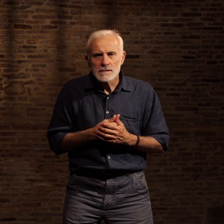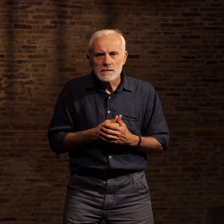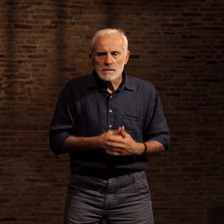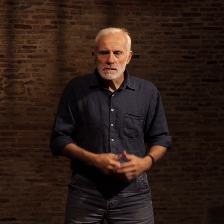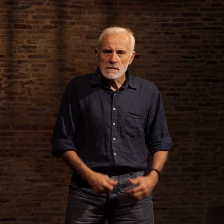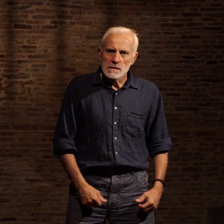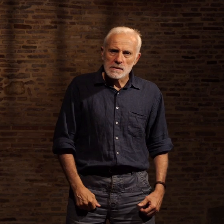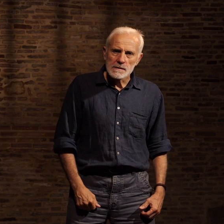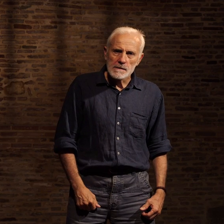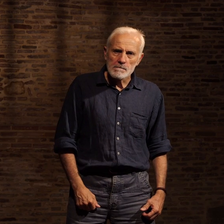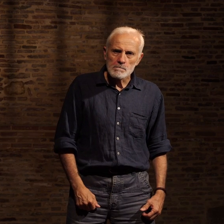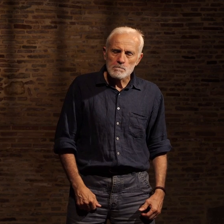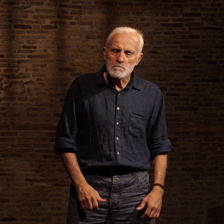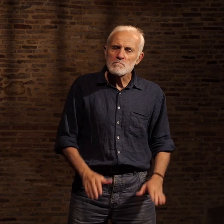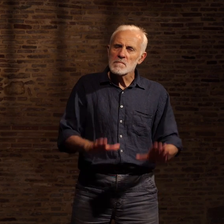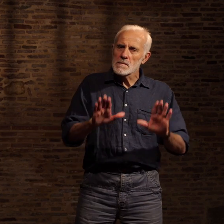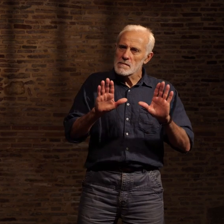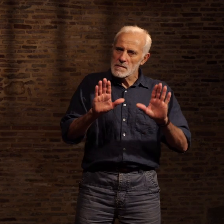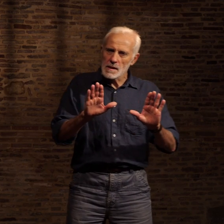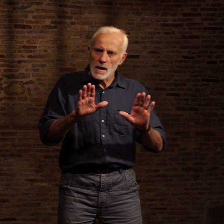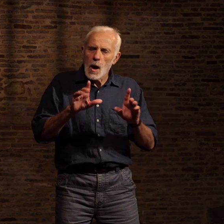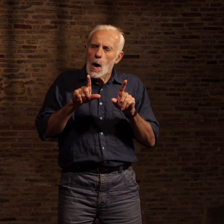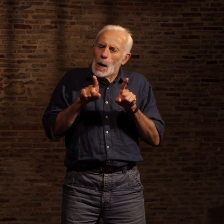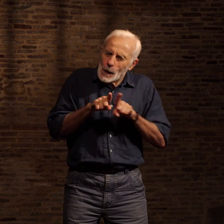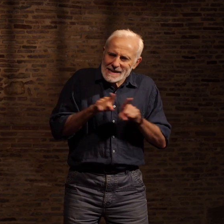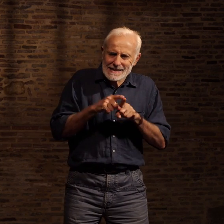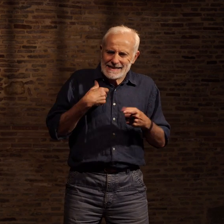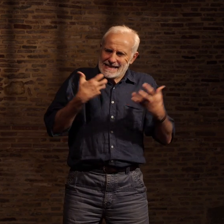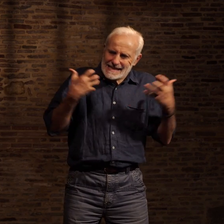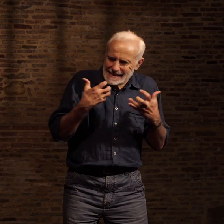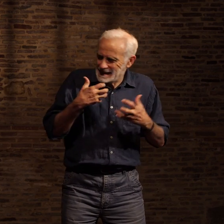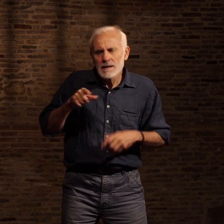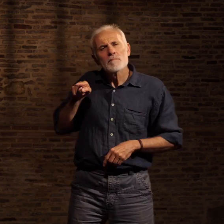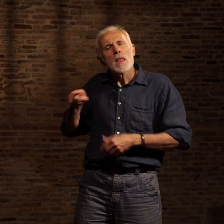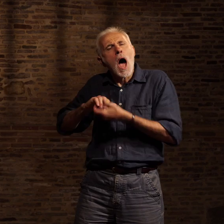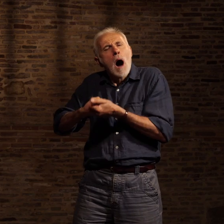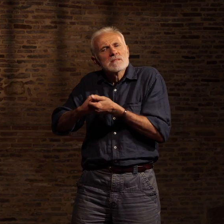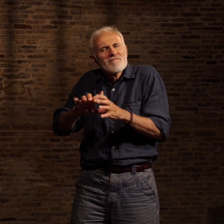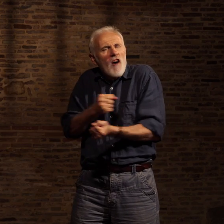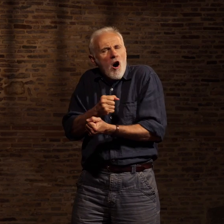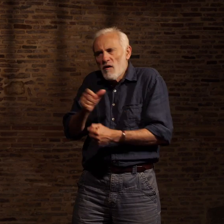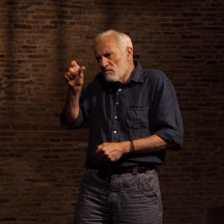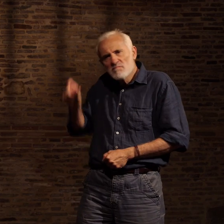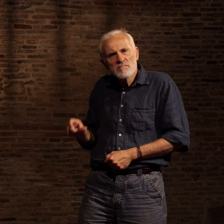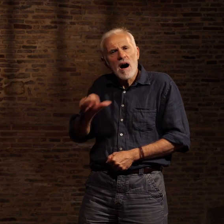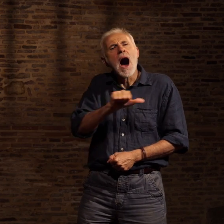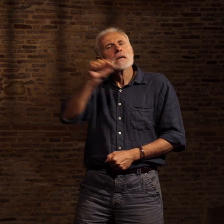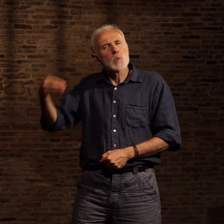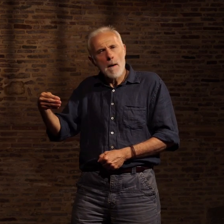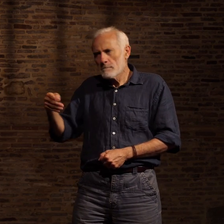Je voulais aussi savoir d'où Hassoun tenait son incroyable force. J'ai donc adopté son Allah.